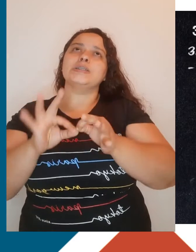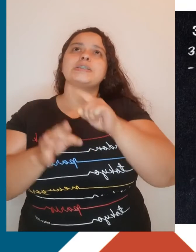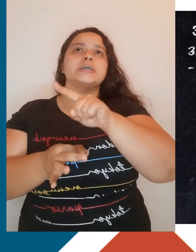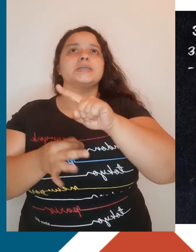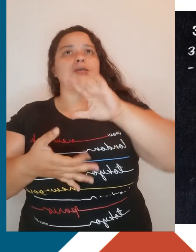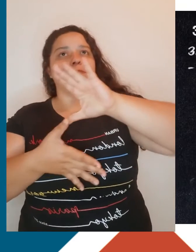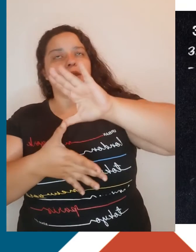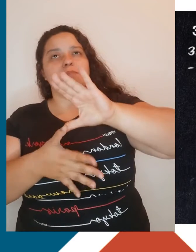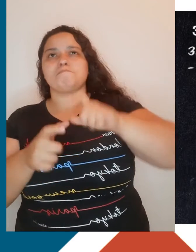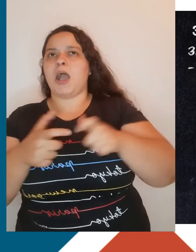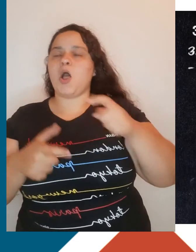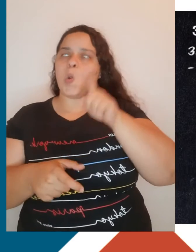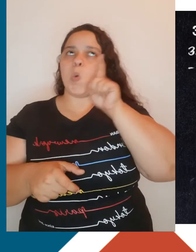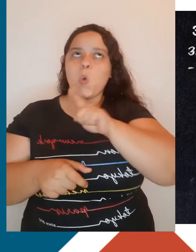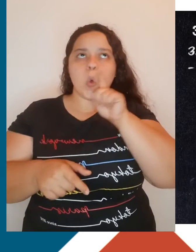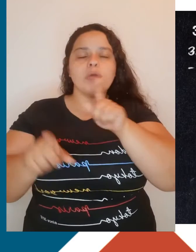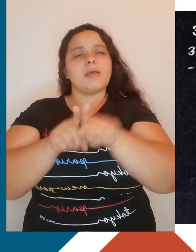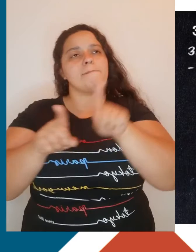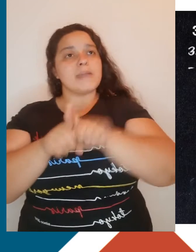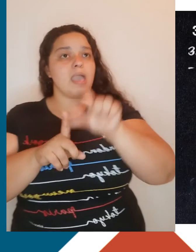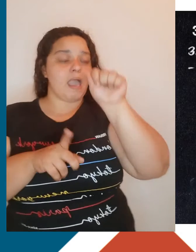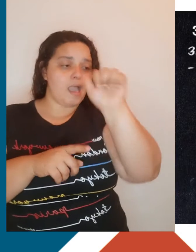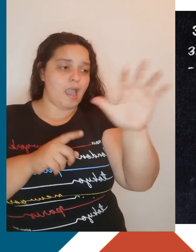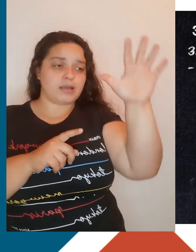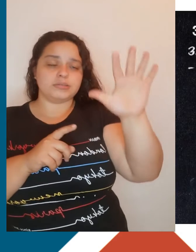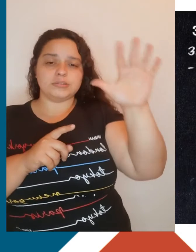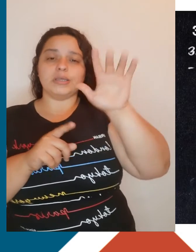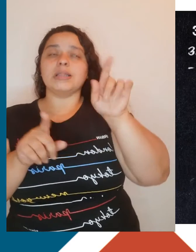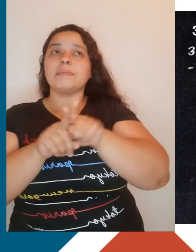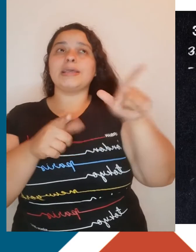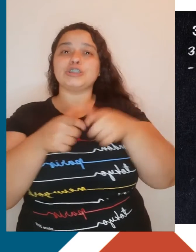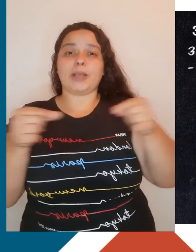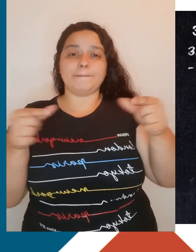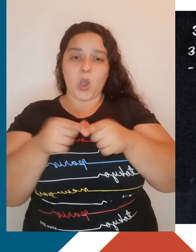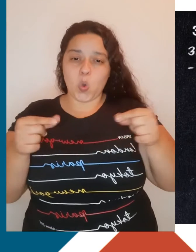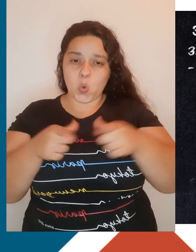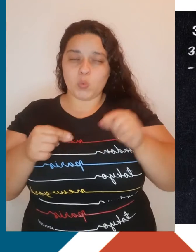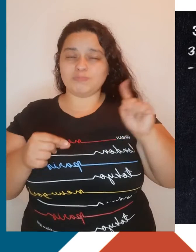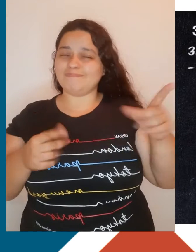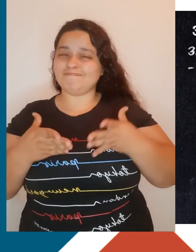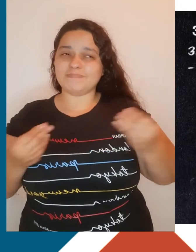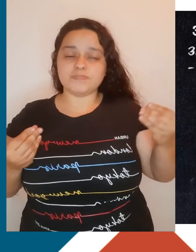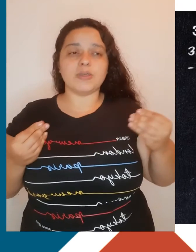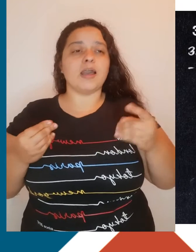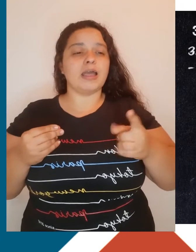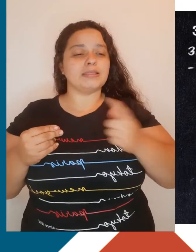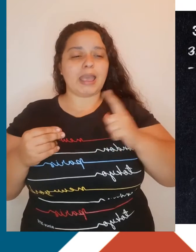nos Estados Unidos e asiáticos, com destaque para o Japão. As mercadorias, notícias e